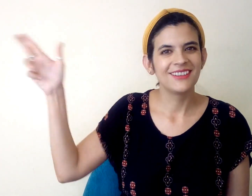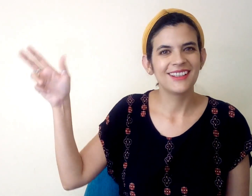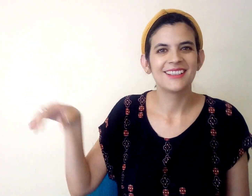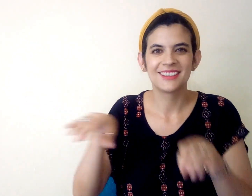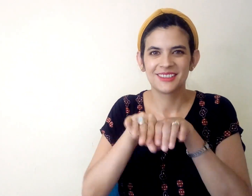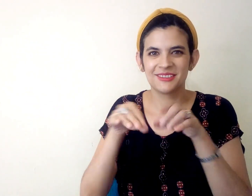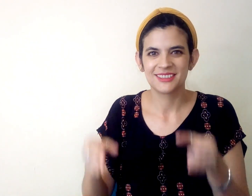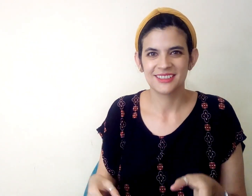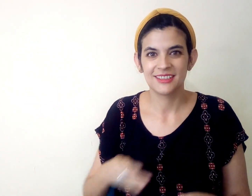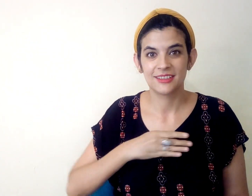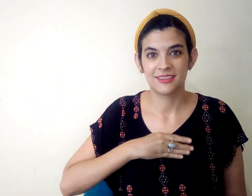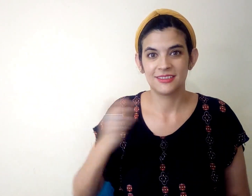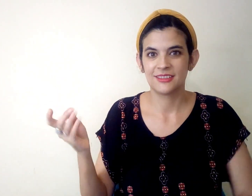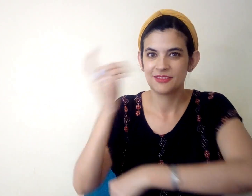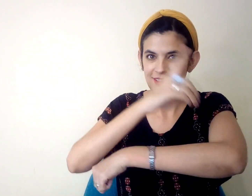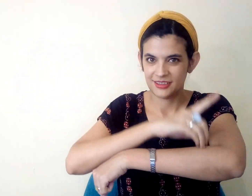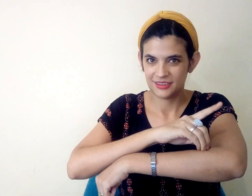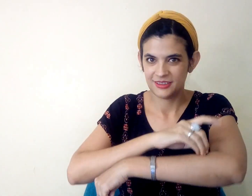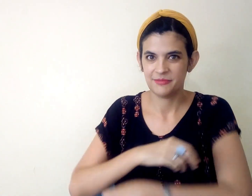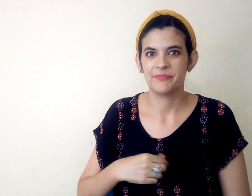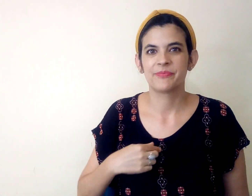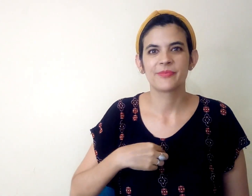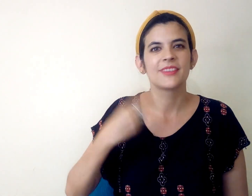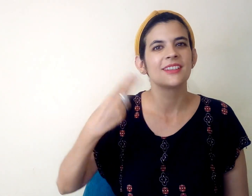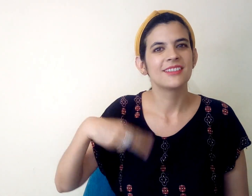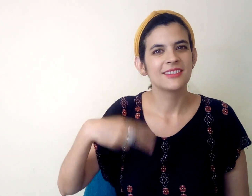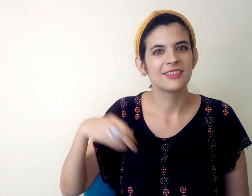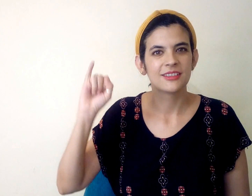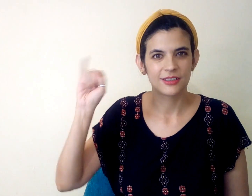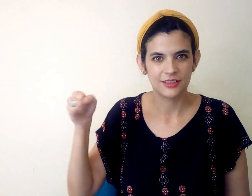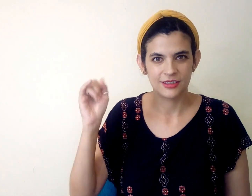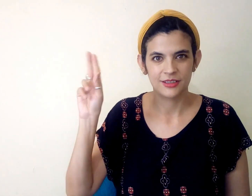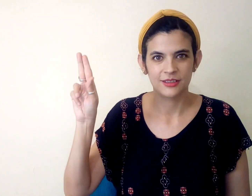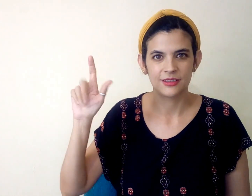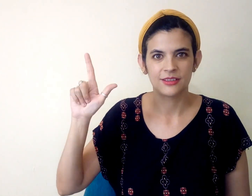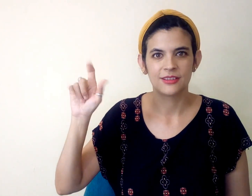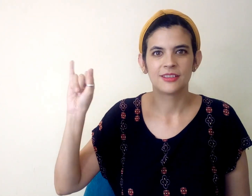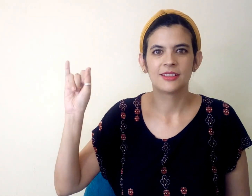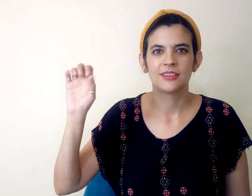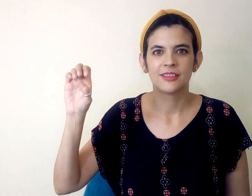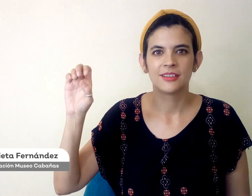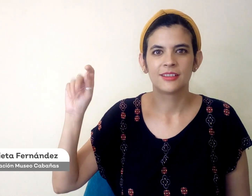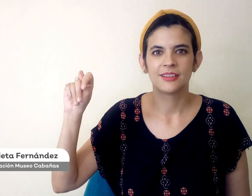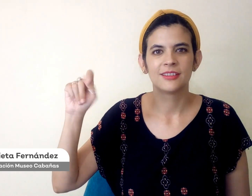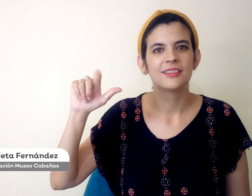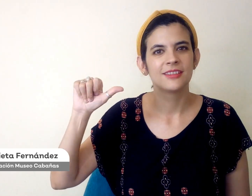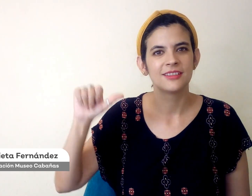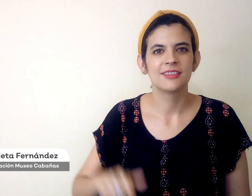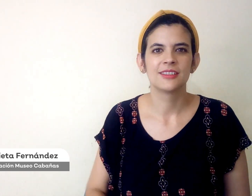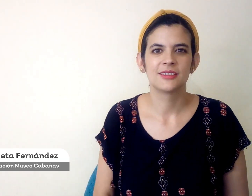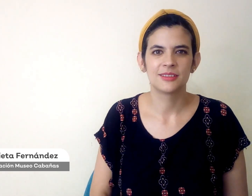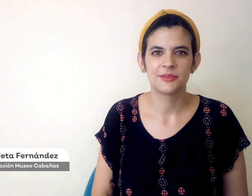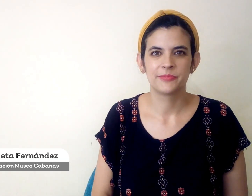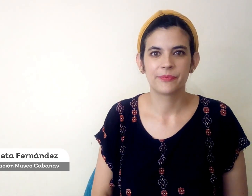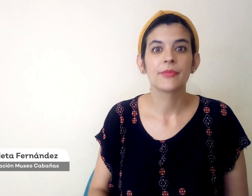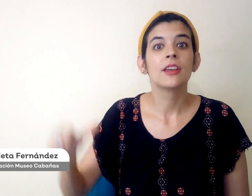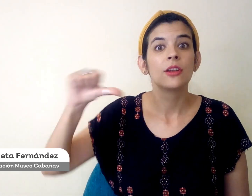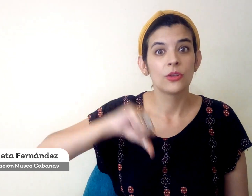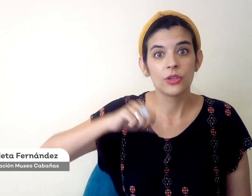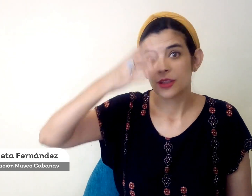Hola, ¿cómo están? Buen día. Mi nombre es Julieta y el día de hoy vamos a aprender cómo se dicen